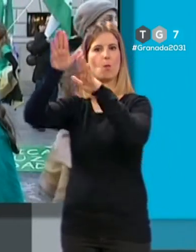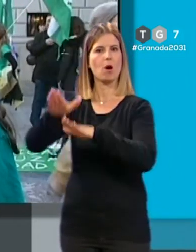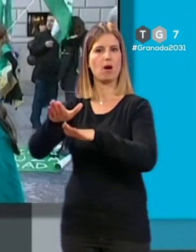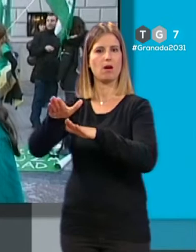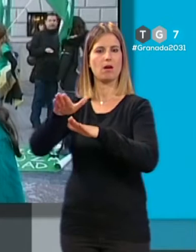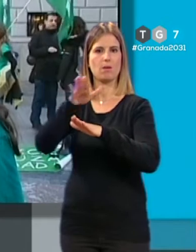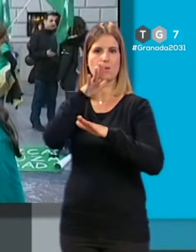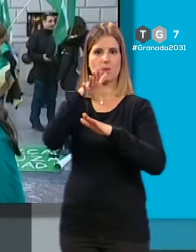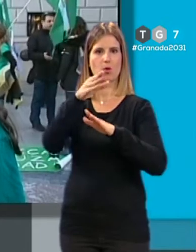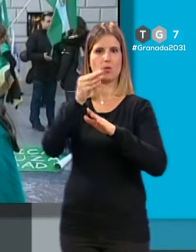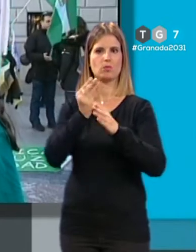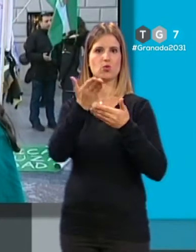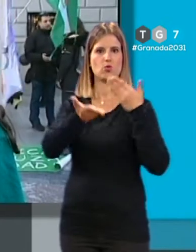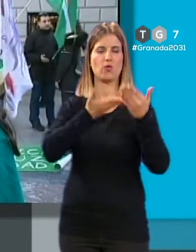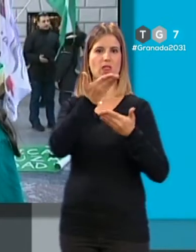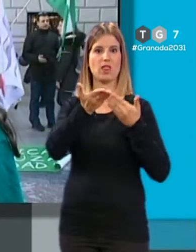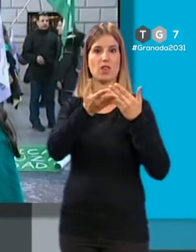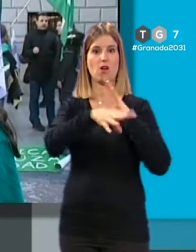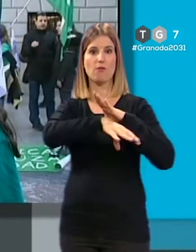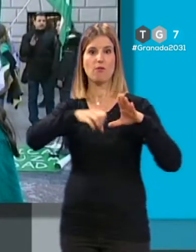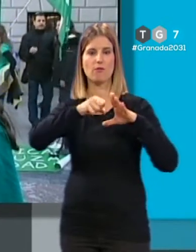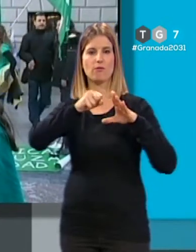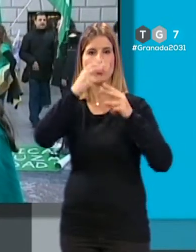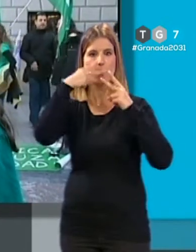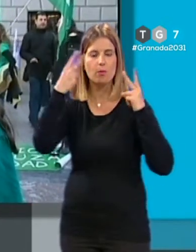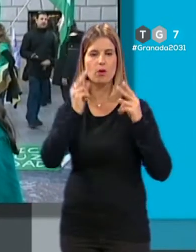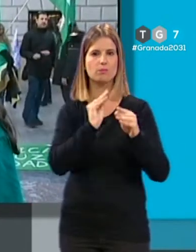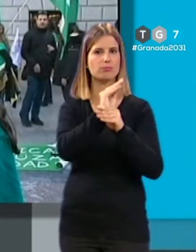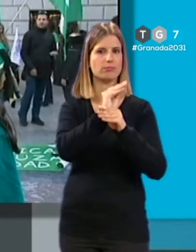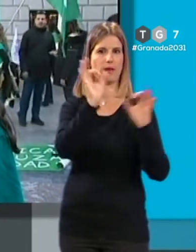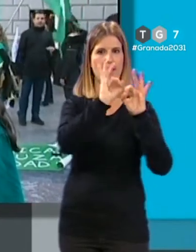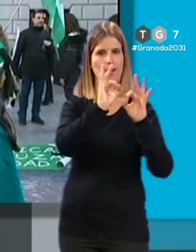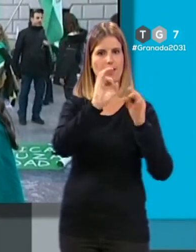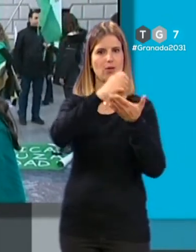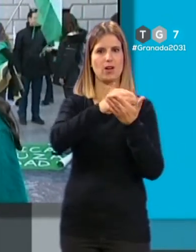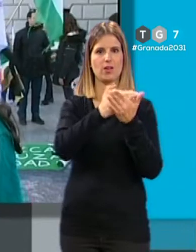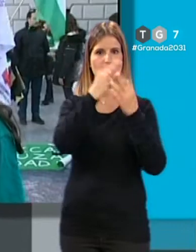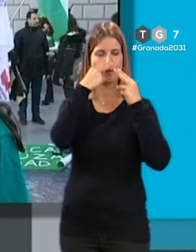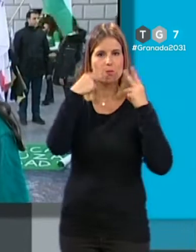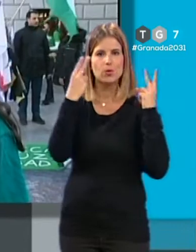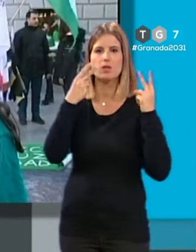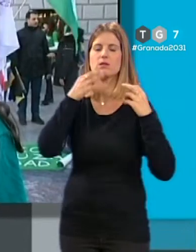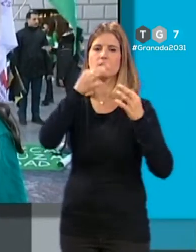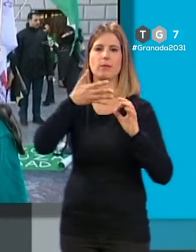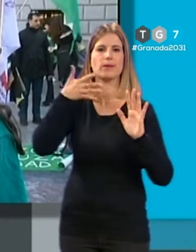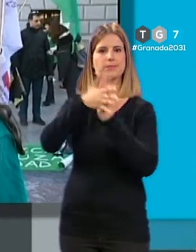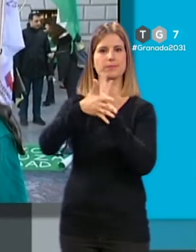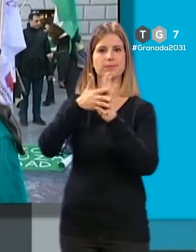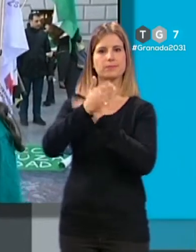quitarle subvención y al final ayuda de los fondos públicos a la educación pública y siempre bajo el argumento al final